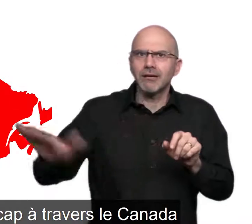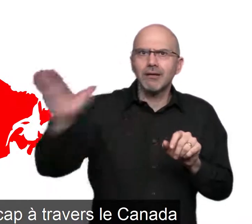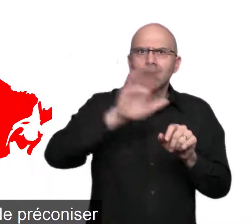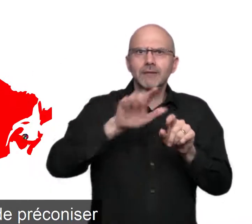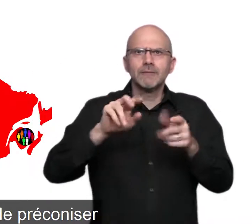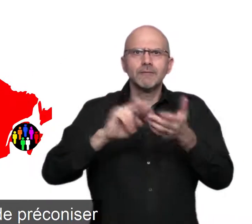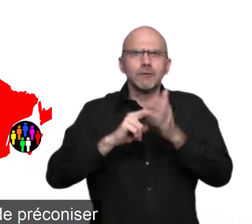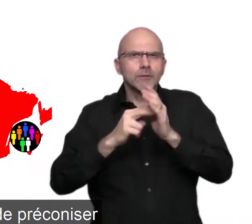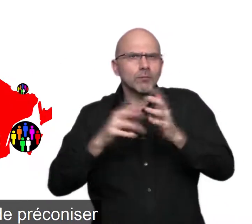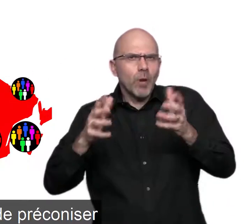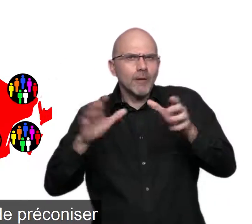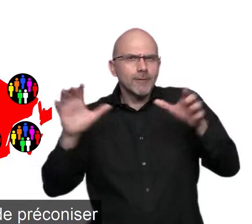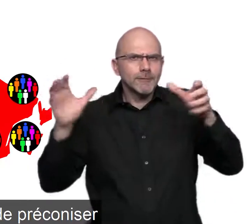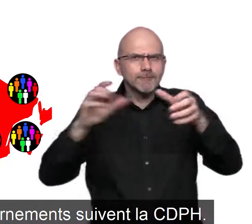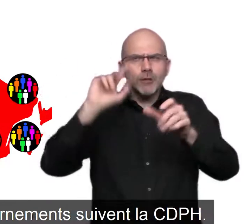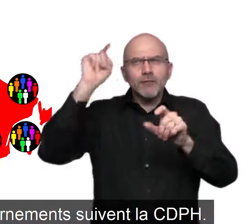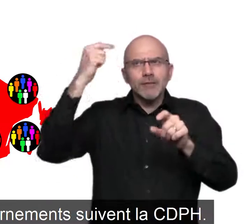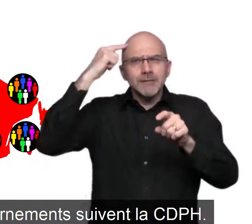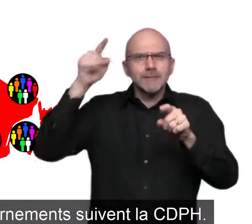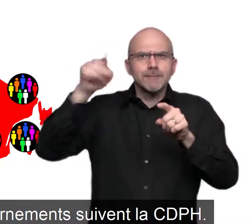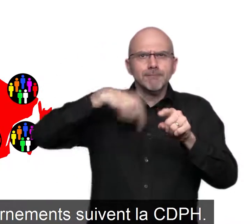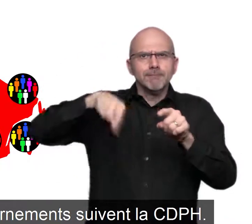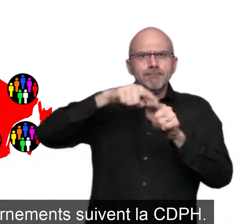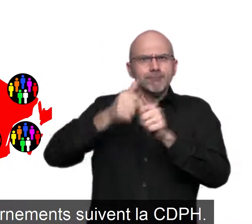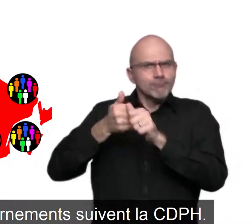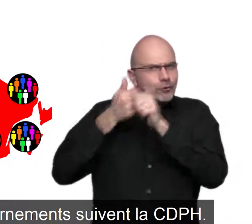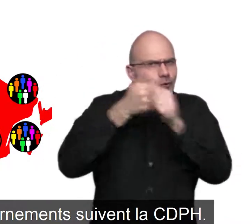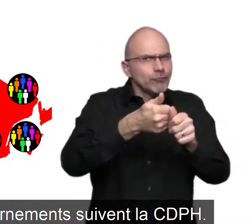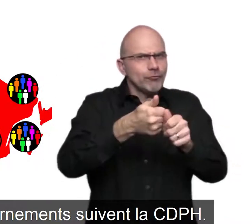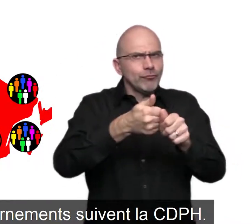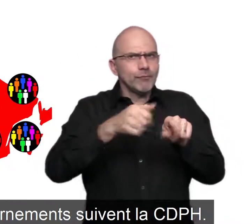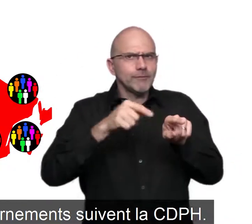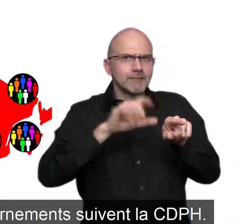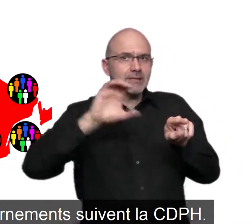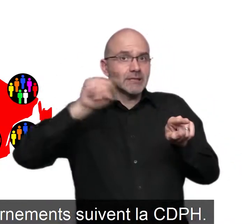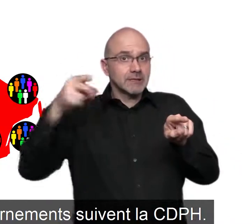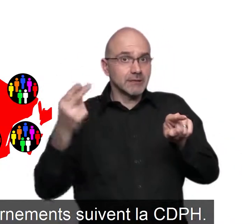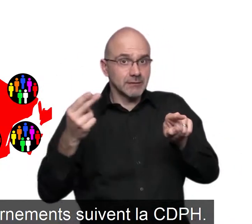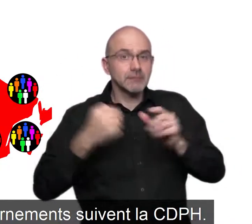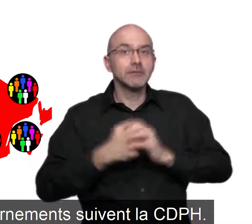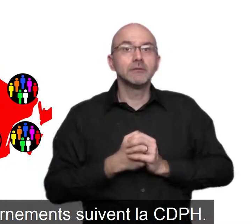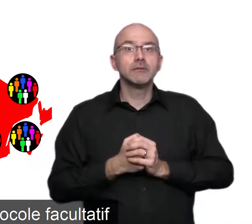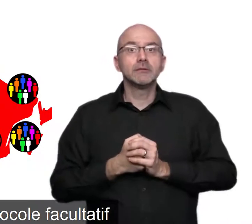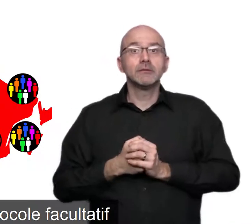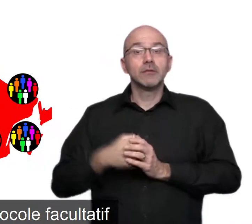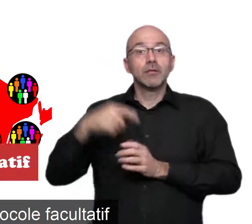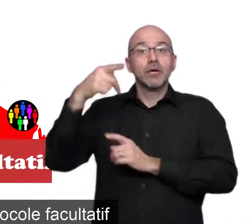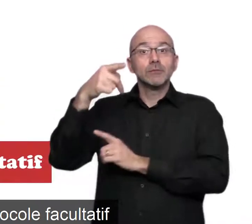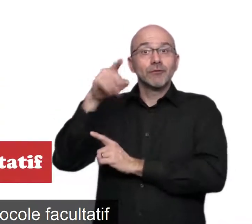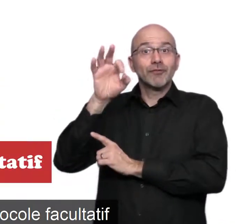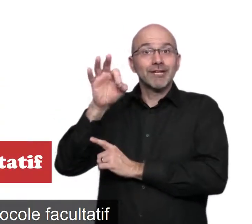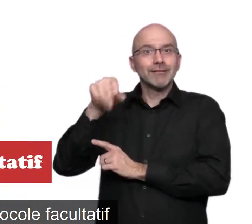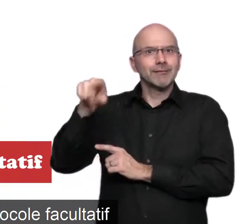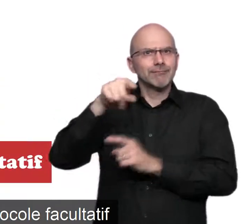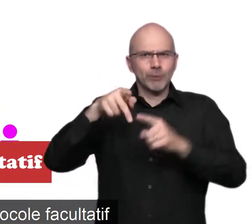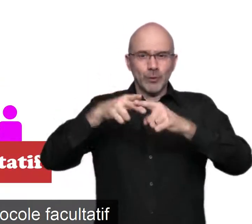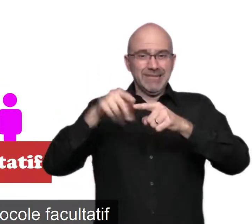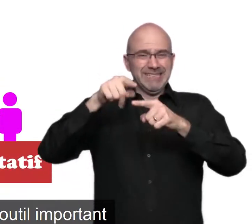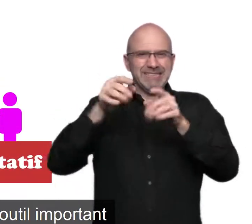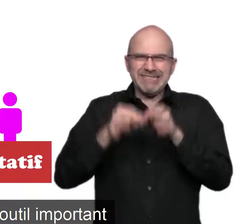afin de préconiser pour que le gouvernement suive la CDPH. Le protocole facultatif est un